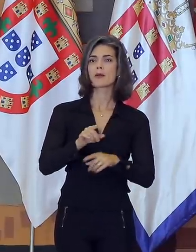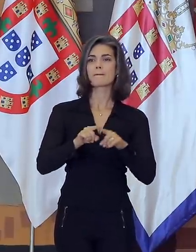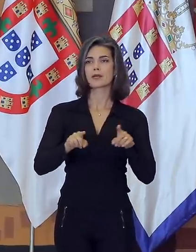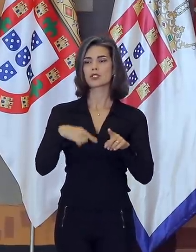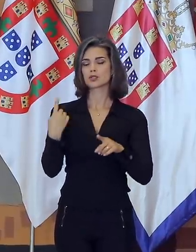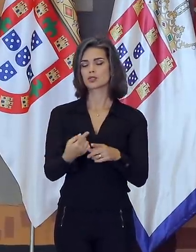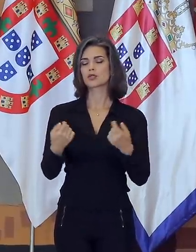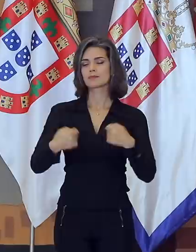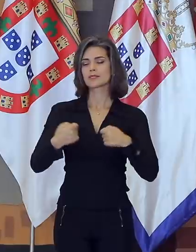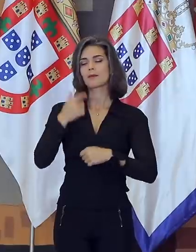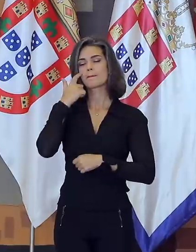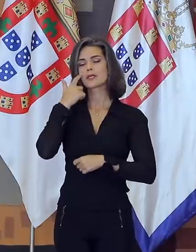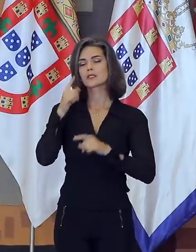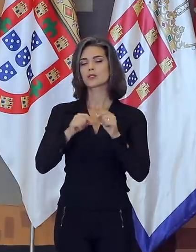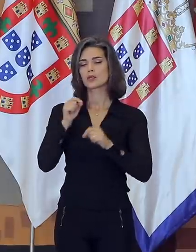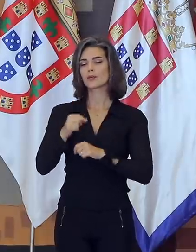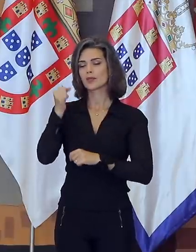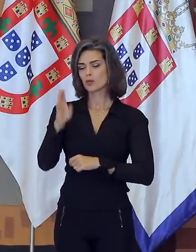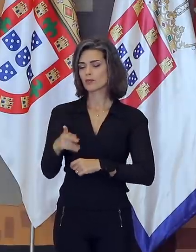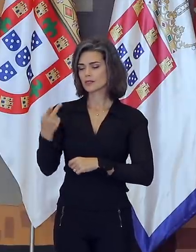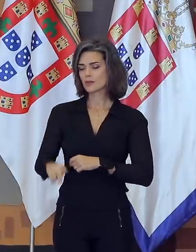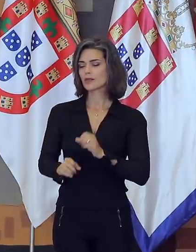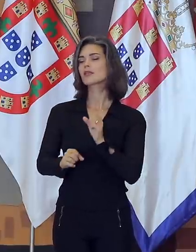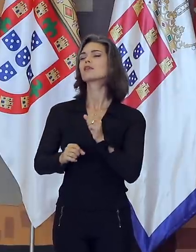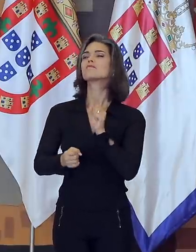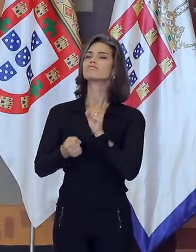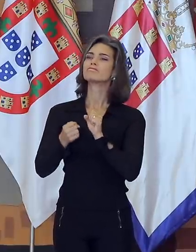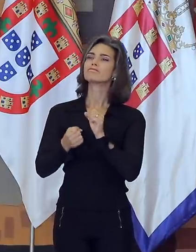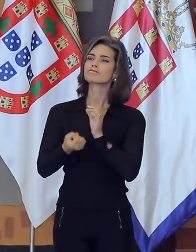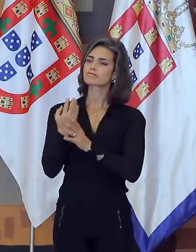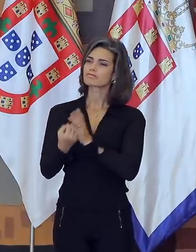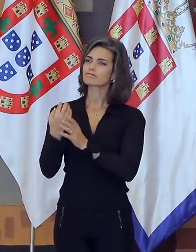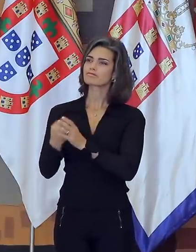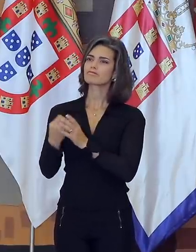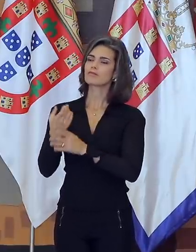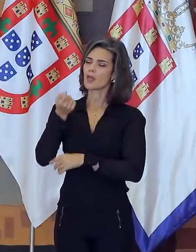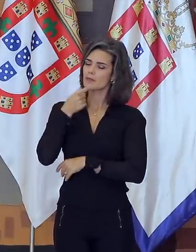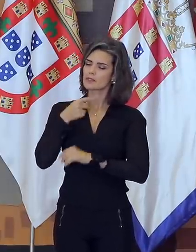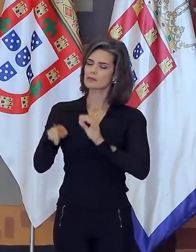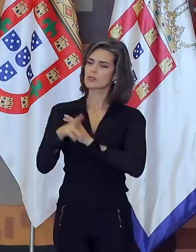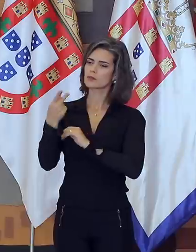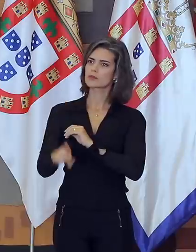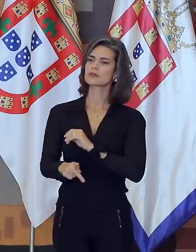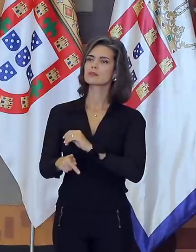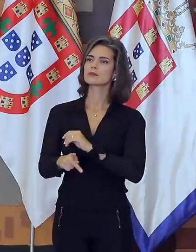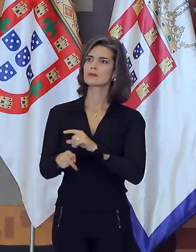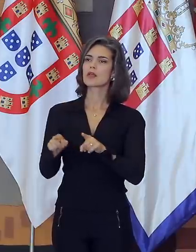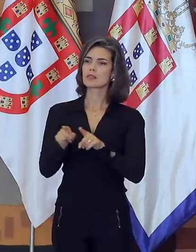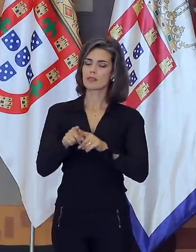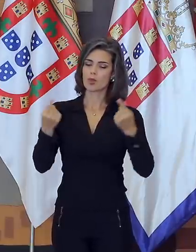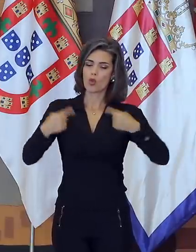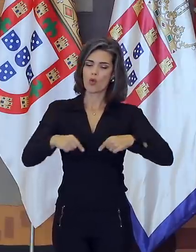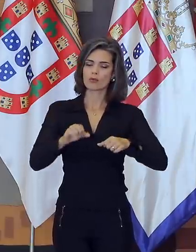capacidade do Brasil de produzir aqui os medicamentos de que precisamos. Compre dar combate à Covid